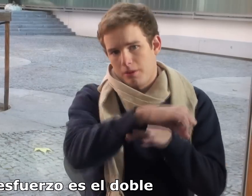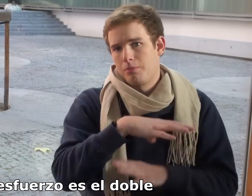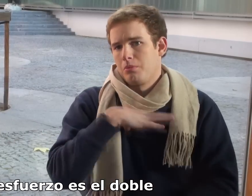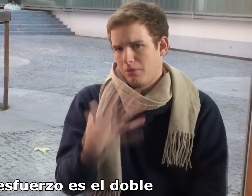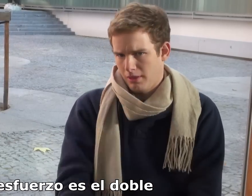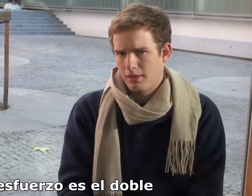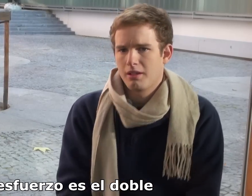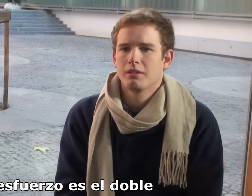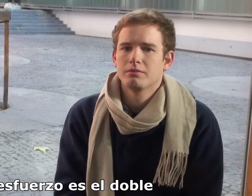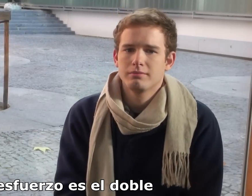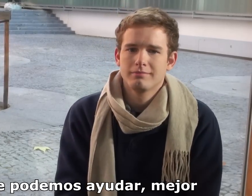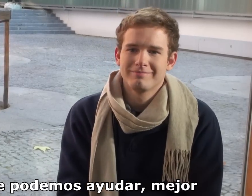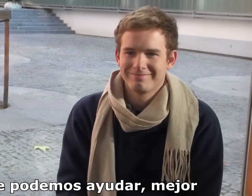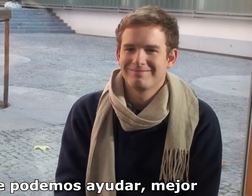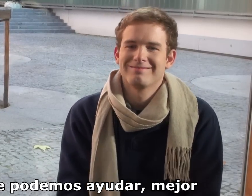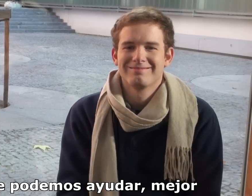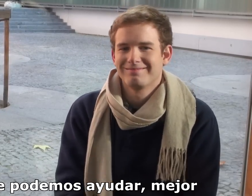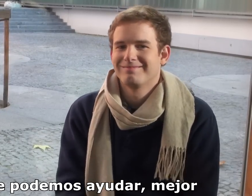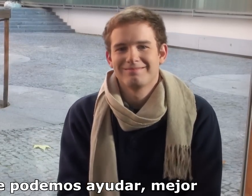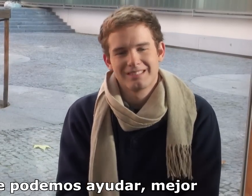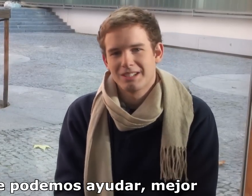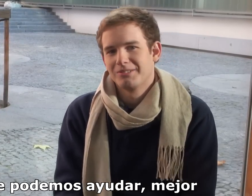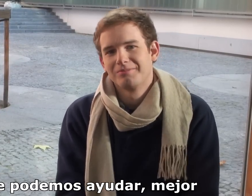es el doble. Pero si le podemos ayudar, mejor.